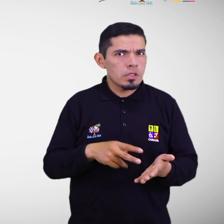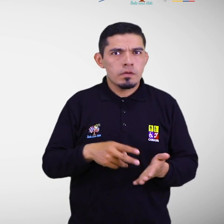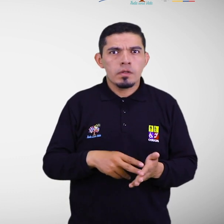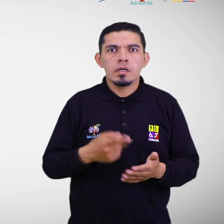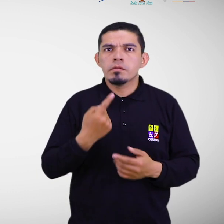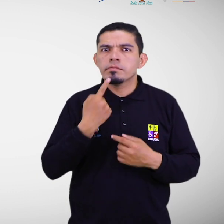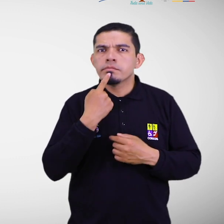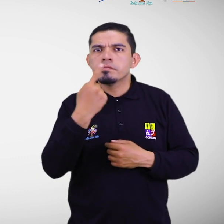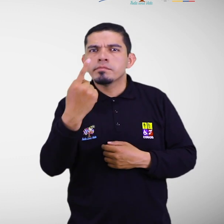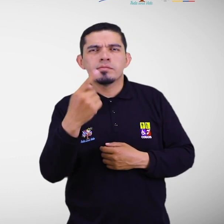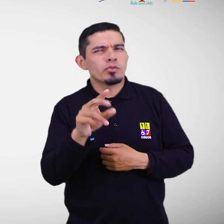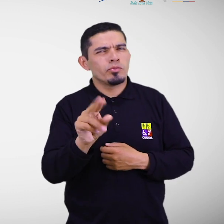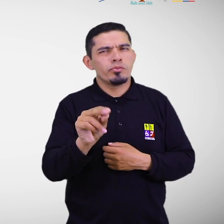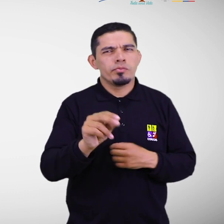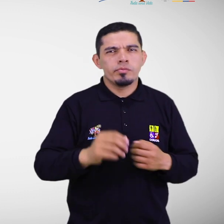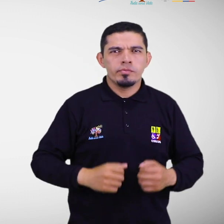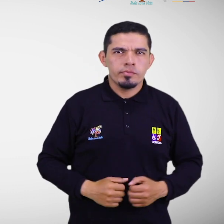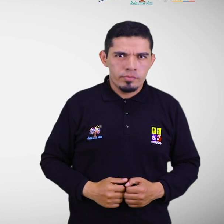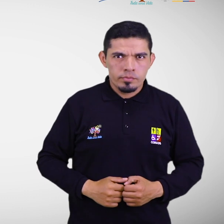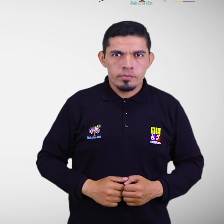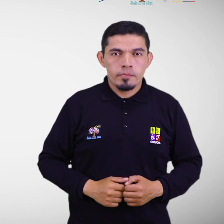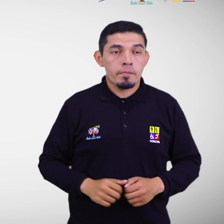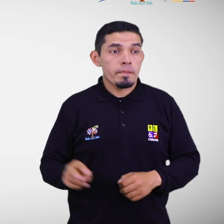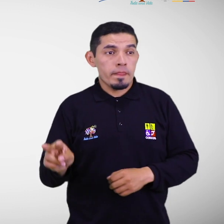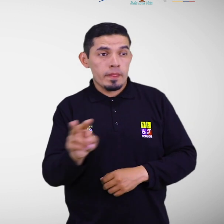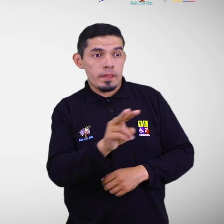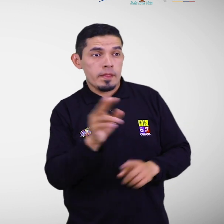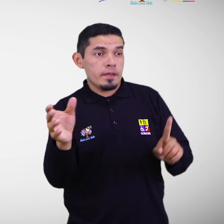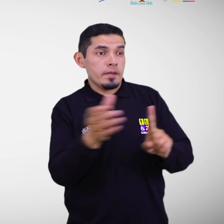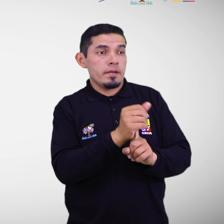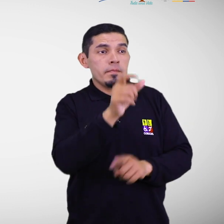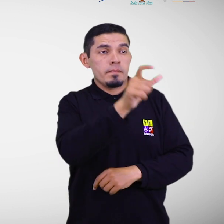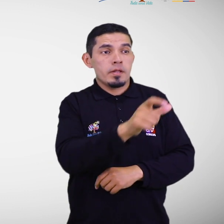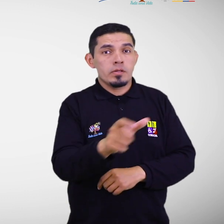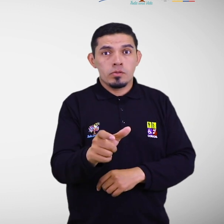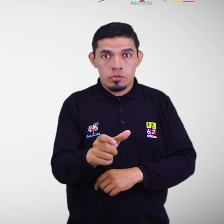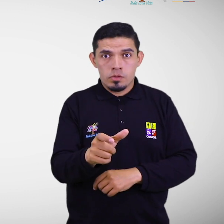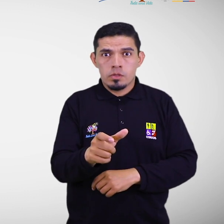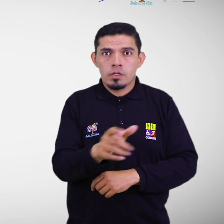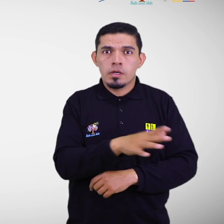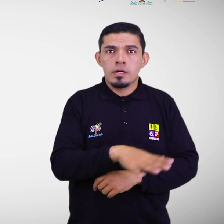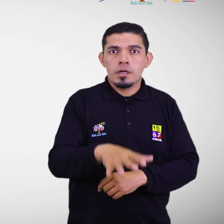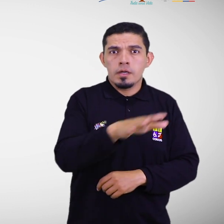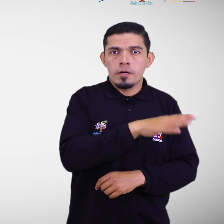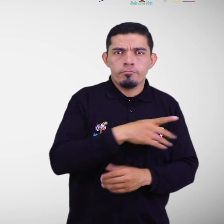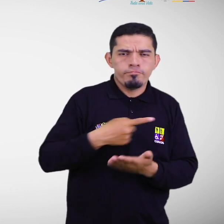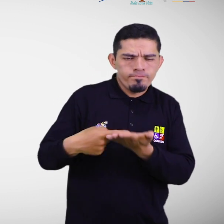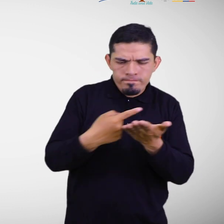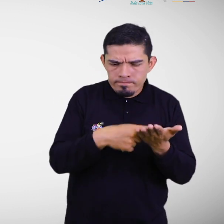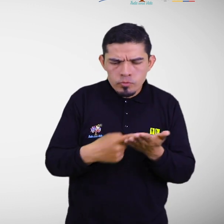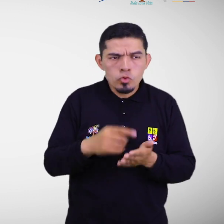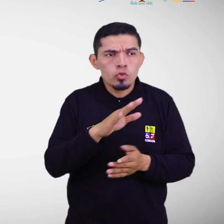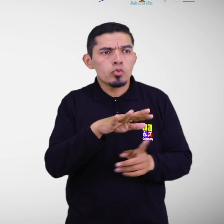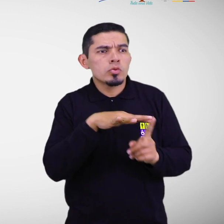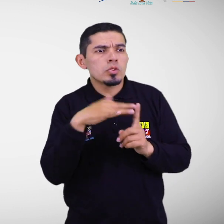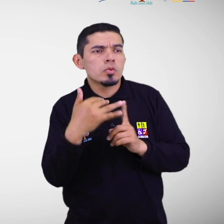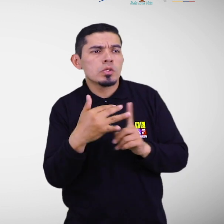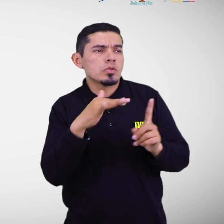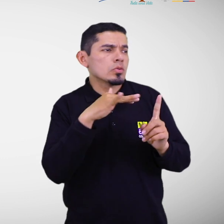necesita una declaratoria. Identificación de personas con discapacidad en el territorio. Análisis de su situación